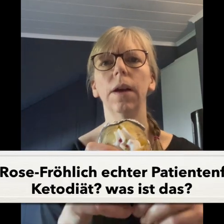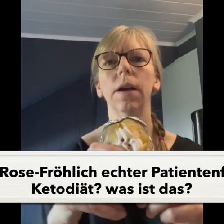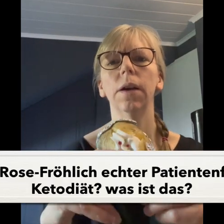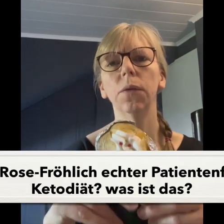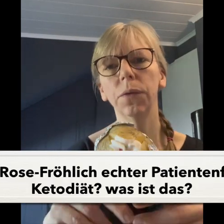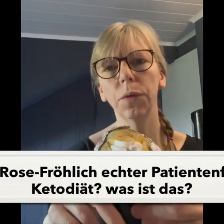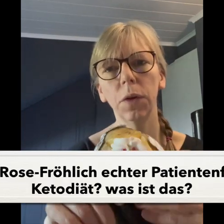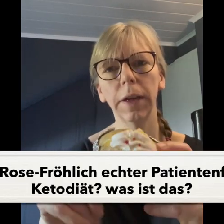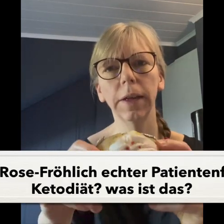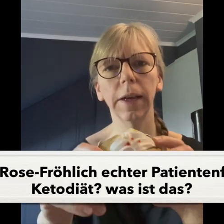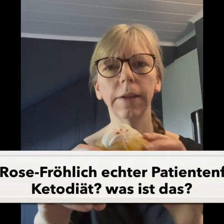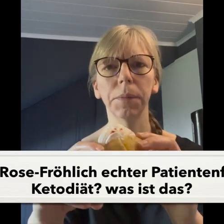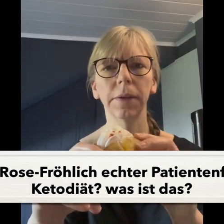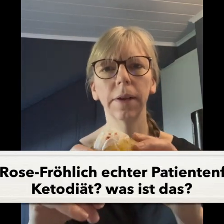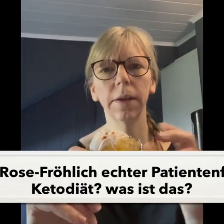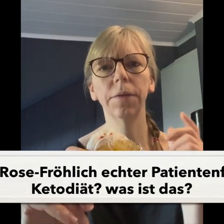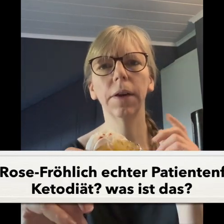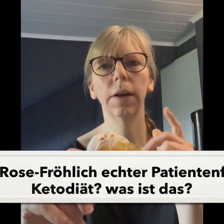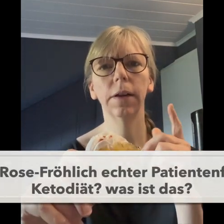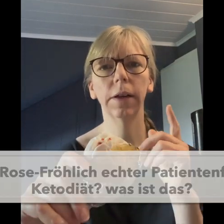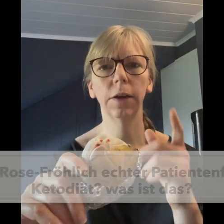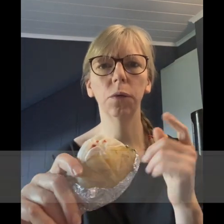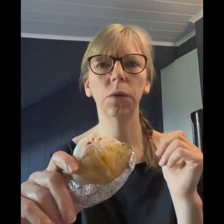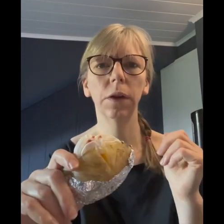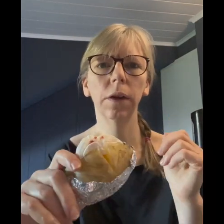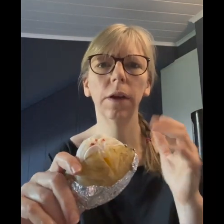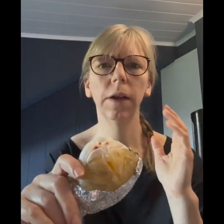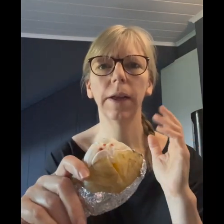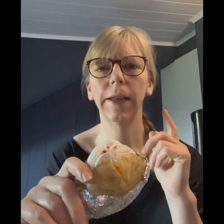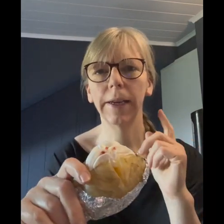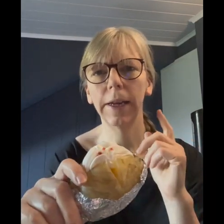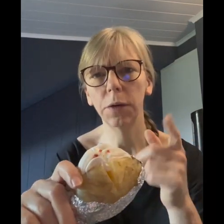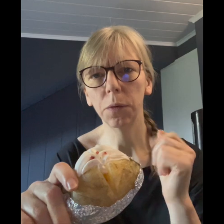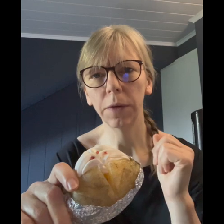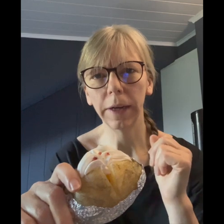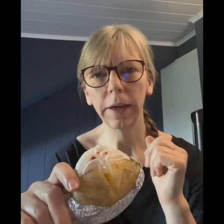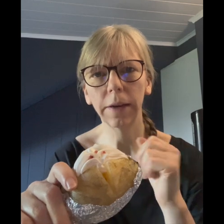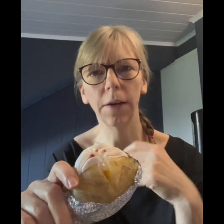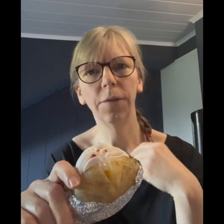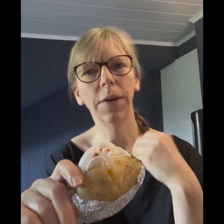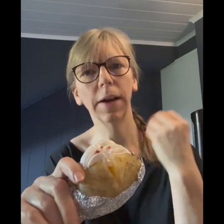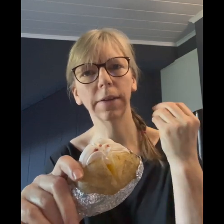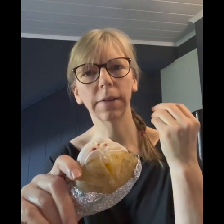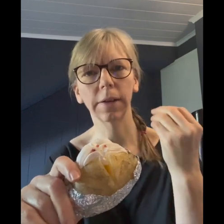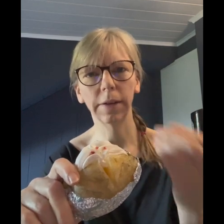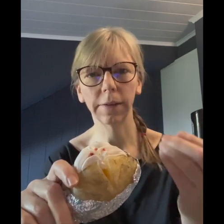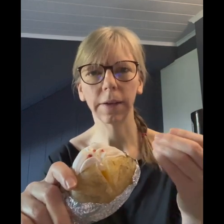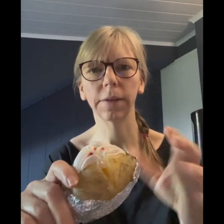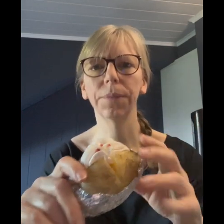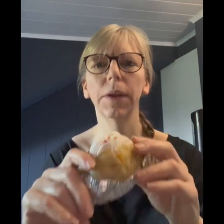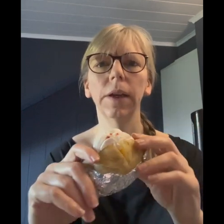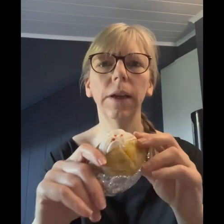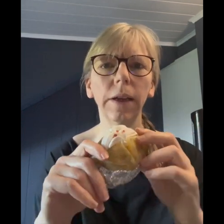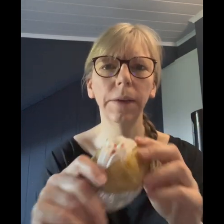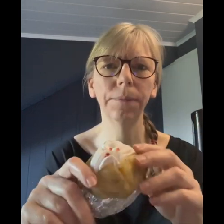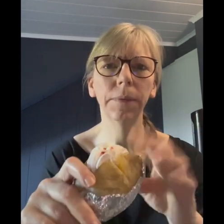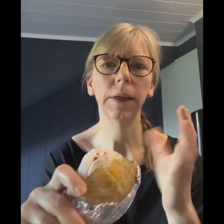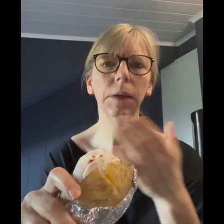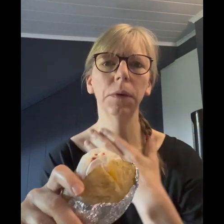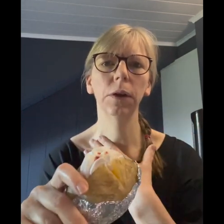Rose Fröhlich, echter Patientenfall, Ketone, Keton-Diät, was ist das? Ihr Lieben, ich bin die